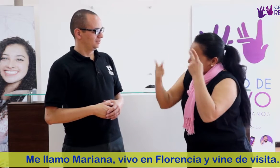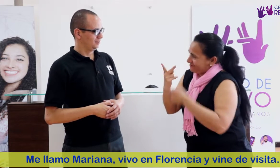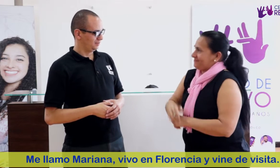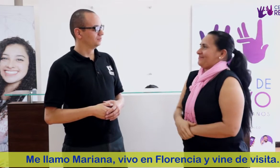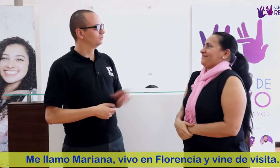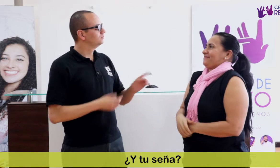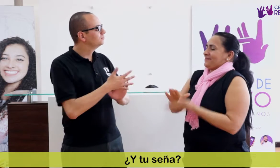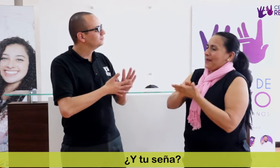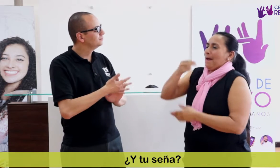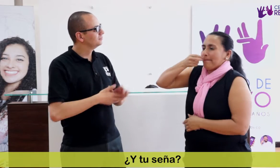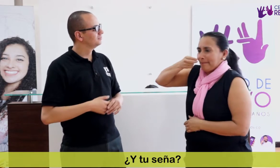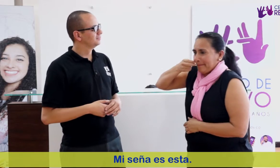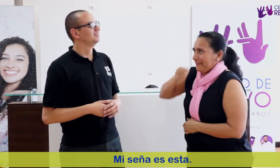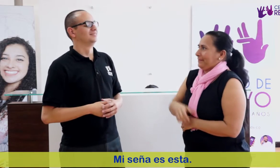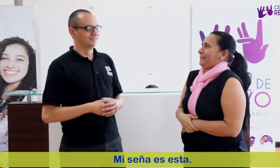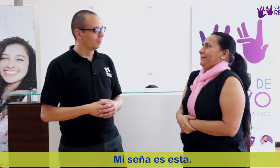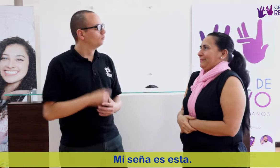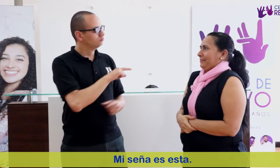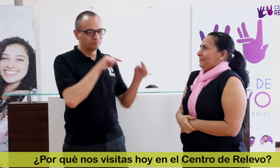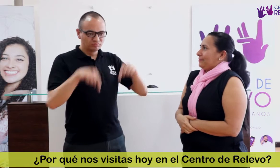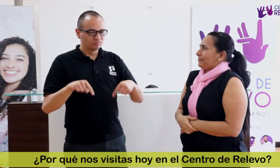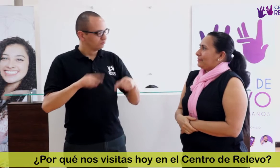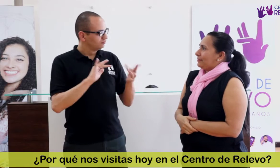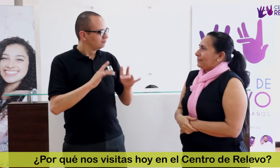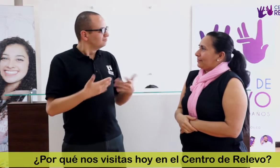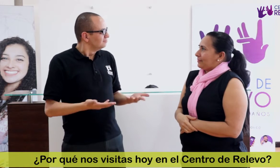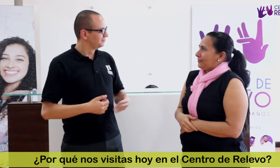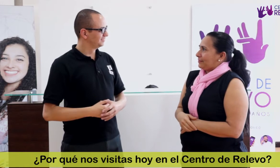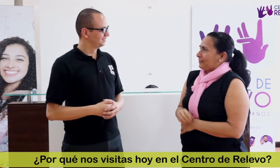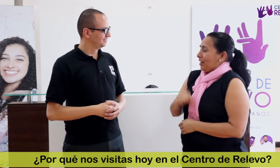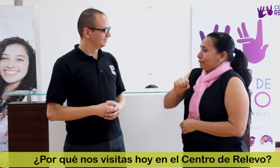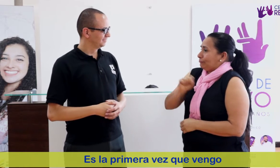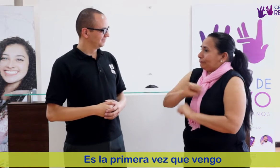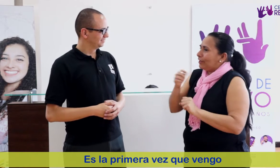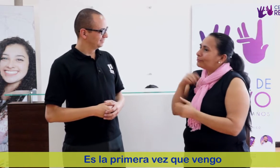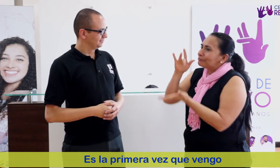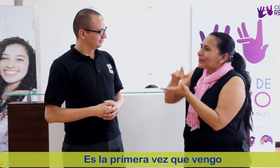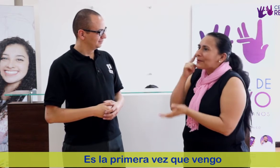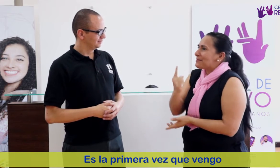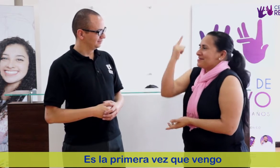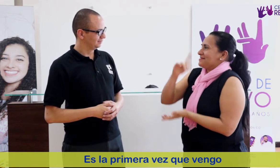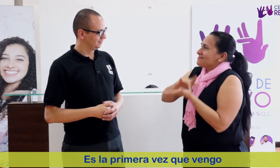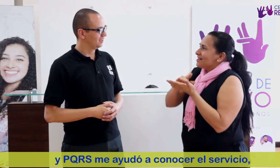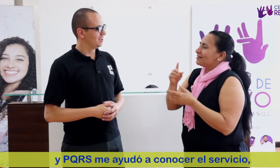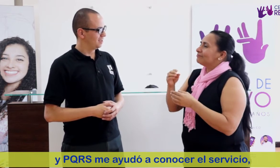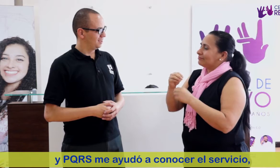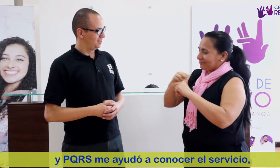¿Y tu seña? Mi seña es esta ¿Por qué nos visitas hoy en el centro de relevo? Es la primera vez que vengo y PQRS